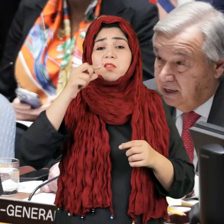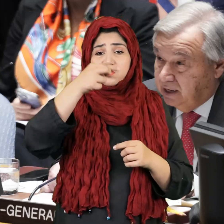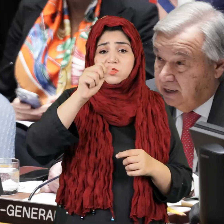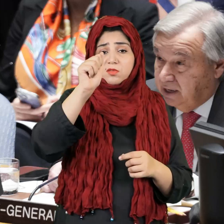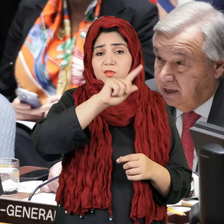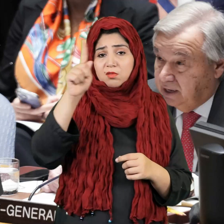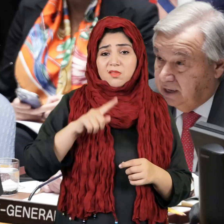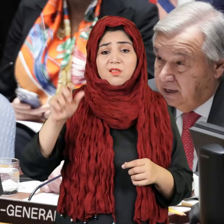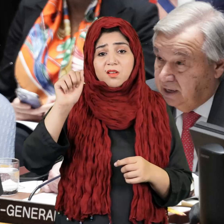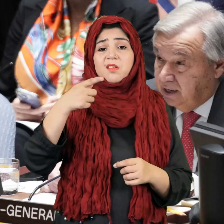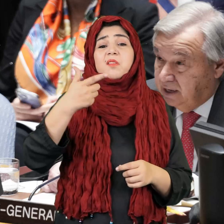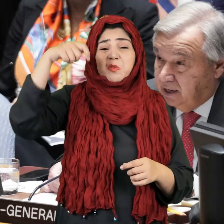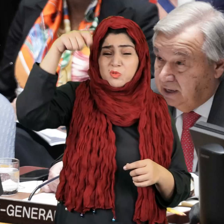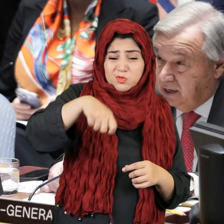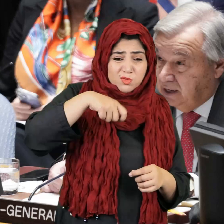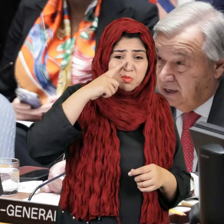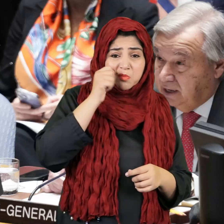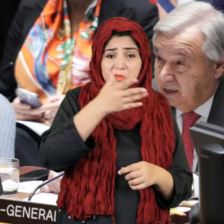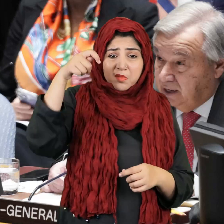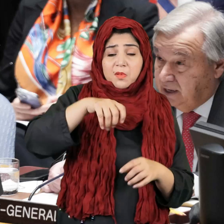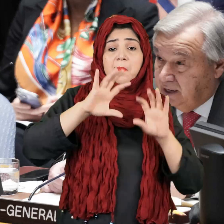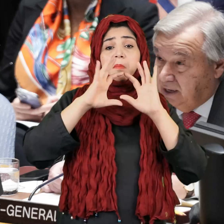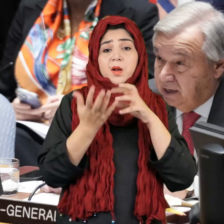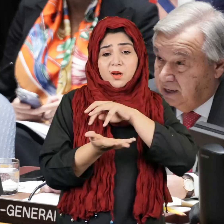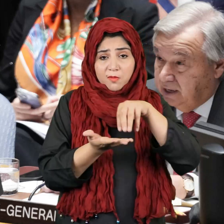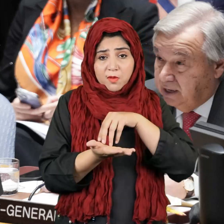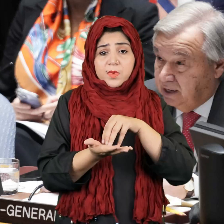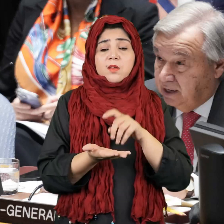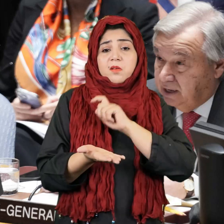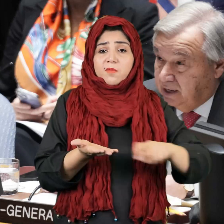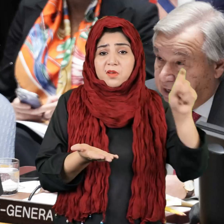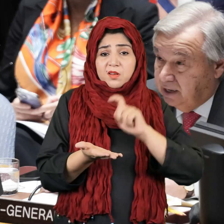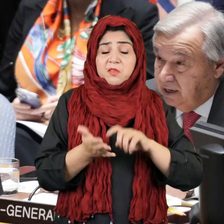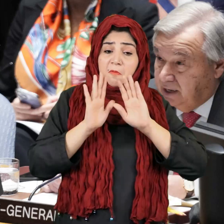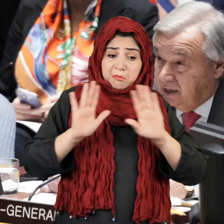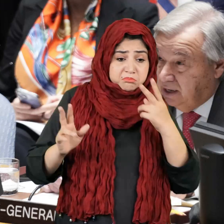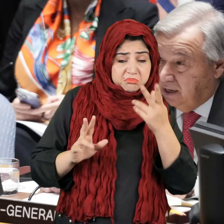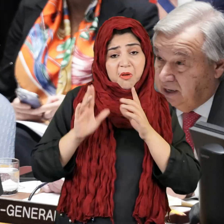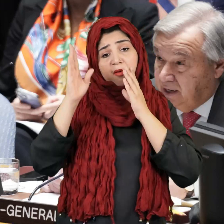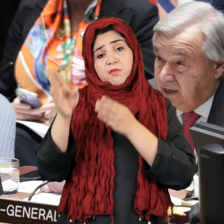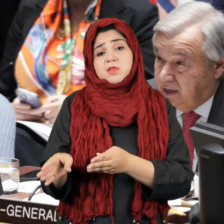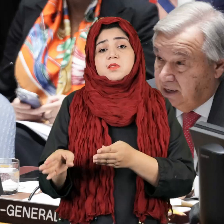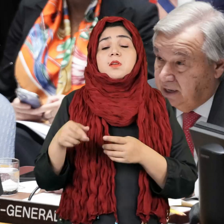गोट्रेस ने कहा कि घजा में किया जाने वाला जल्म बेन अलाक्वामी कवानीन की वाहजे खिलाव वर्जी है